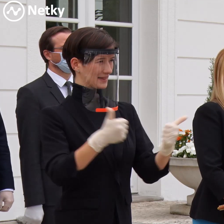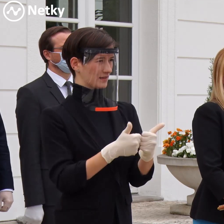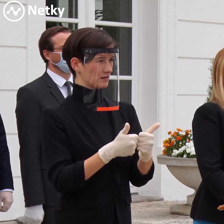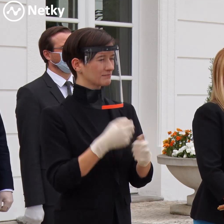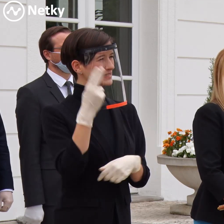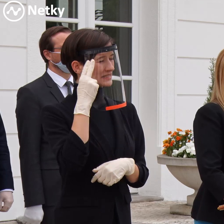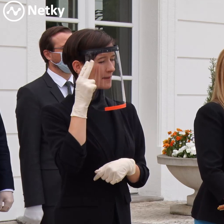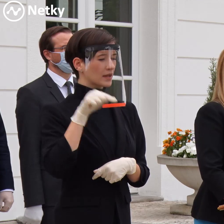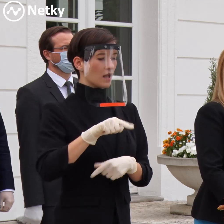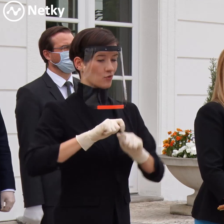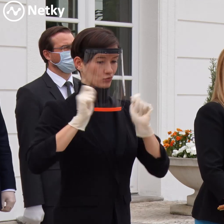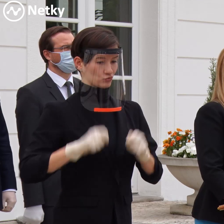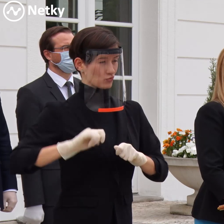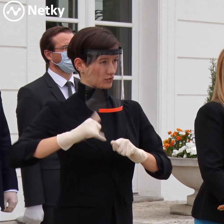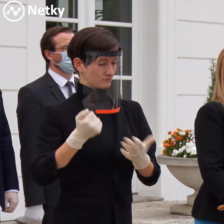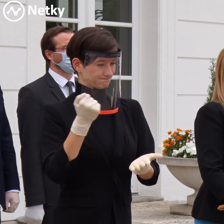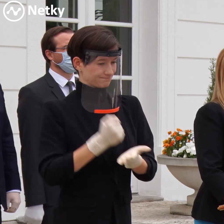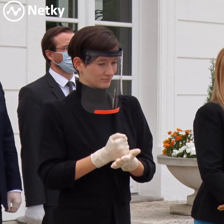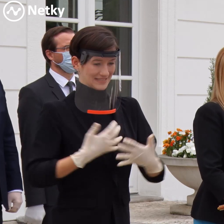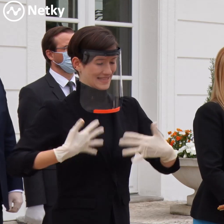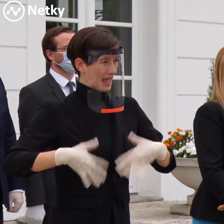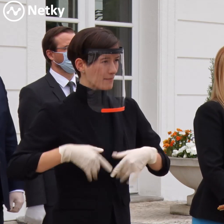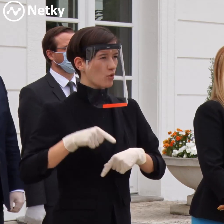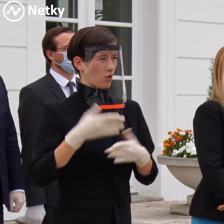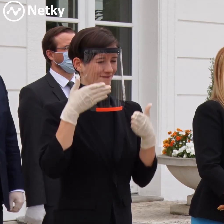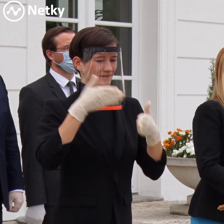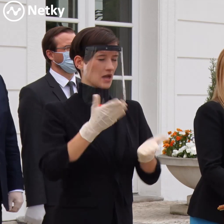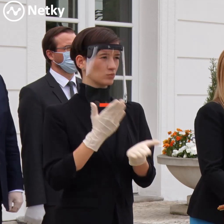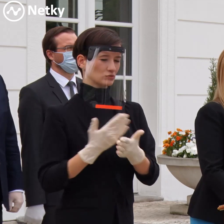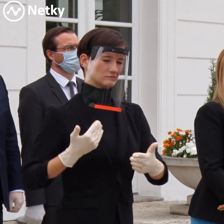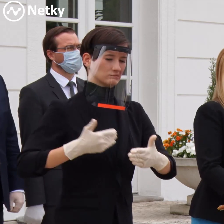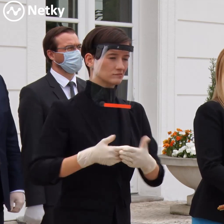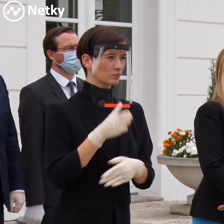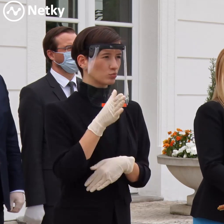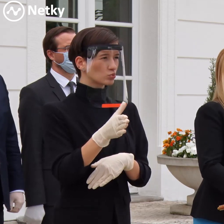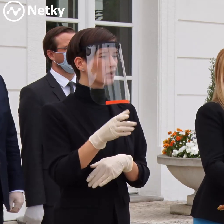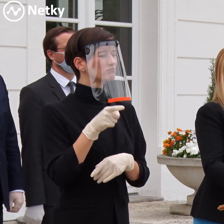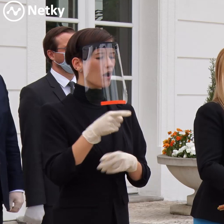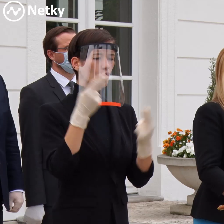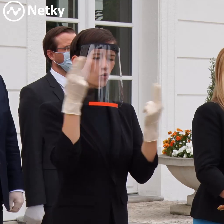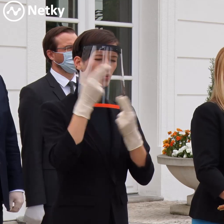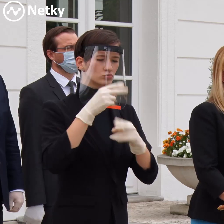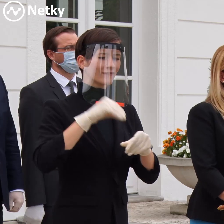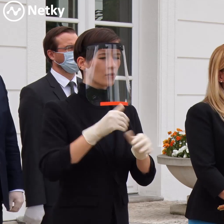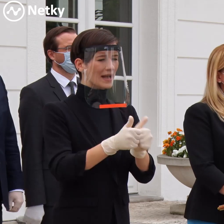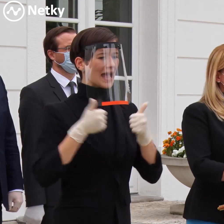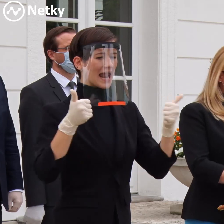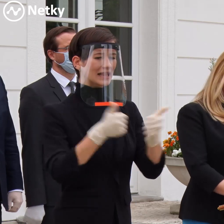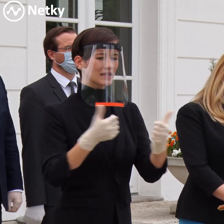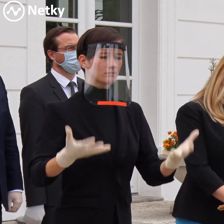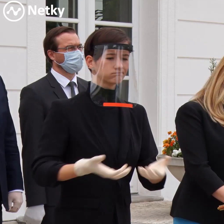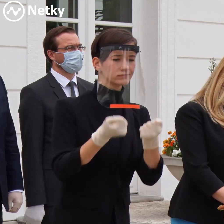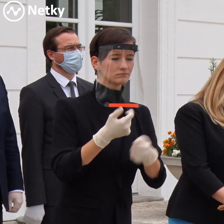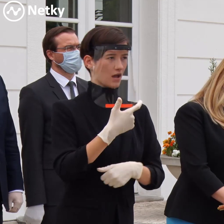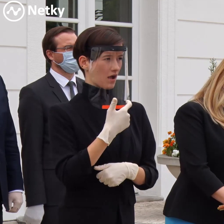pokiaľ ešte to rozhodnutie nebolo vydané, verím, že bude vydané čoskoro, aby bolo zrozumiteľné, ako exekvovať tie jednotlivé rozhodnutia z tej